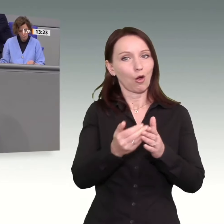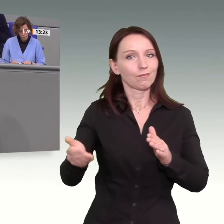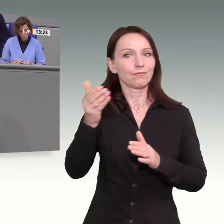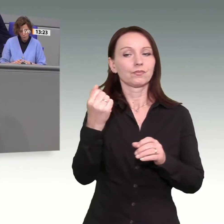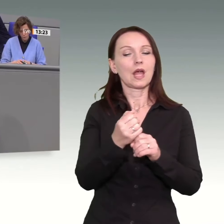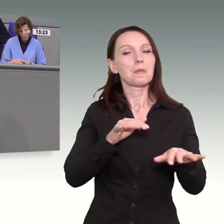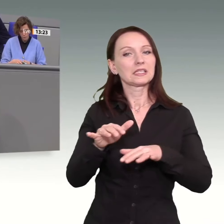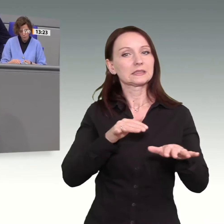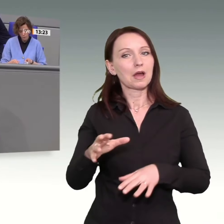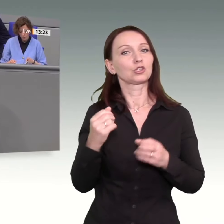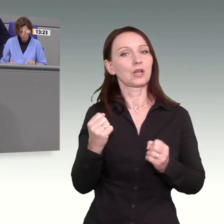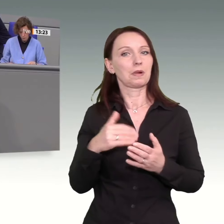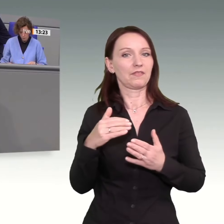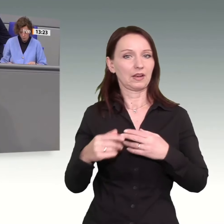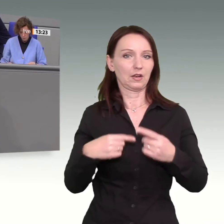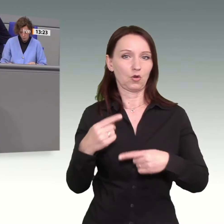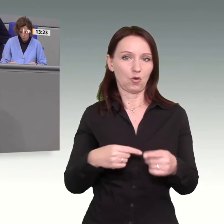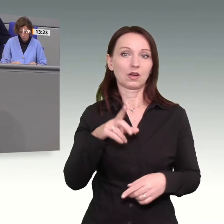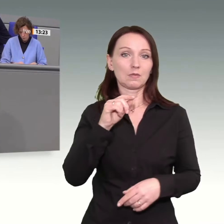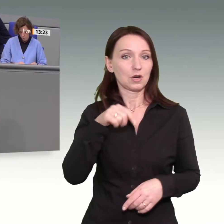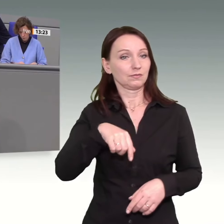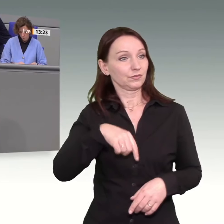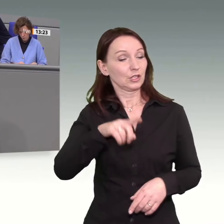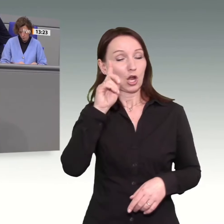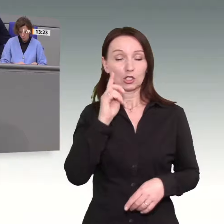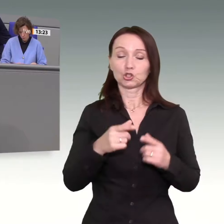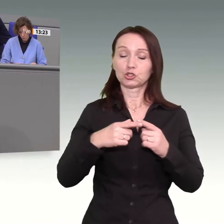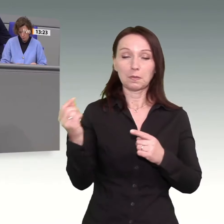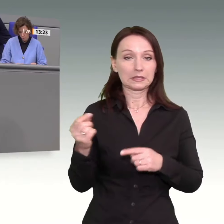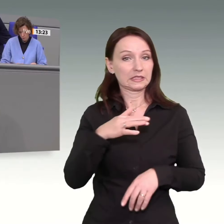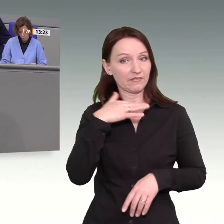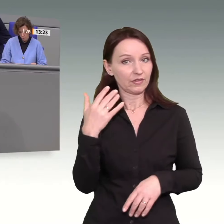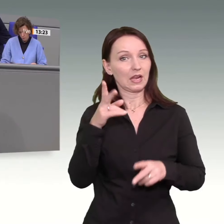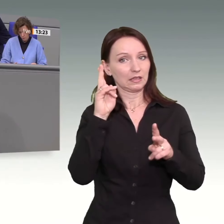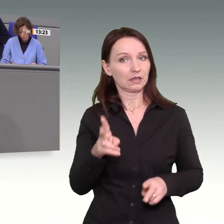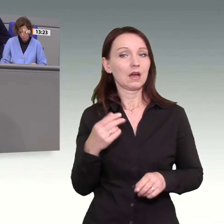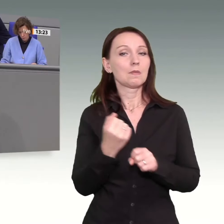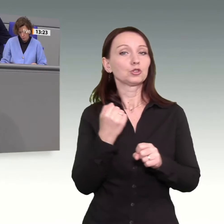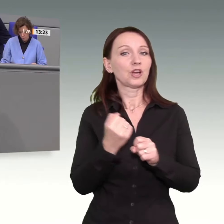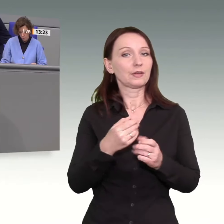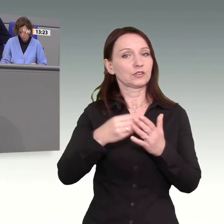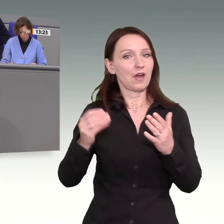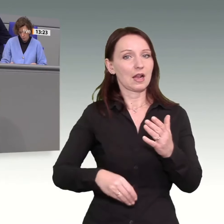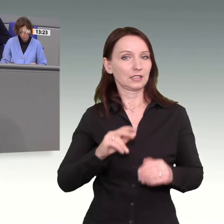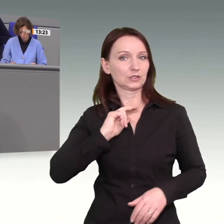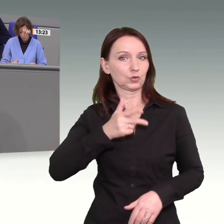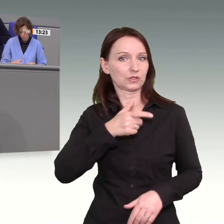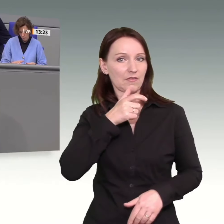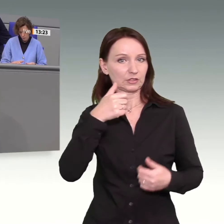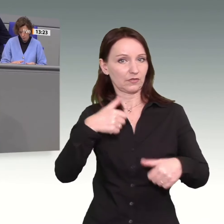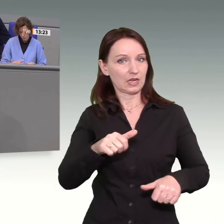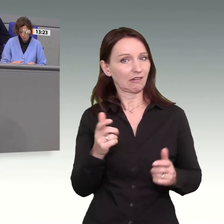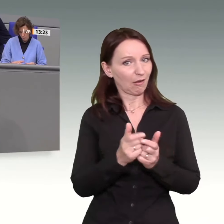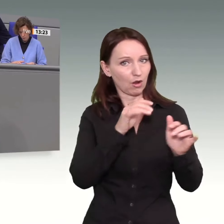so viele sozialversicherungspflichtige Beschäftigungsverhältnisse in Deutschland wie noch nie aktuell zunehmende Impulse in der Außenwirtschaft und eine